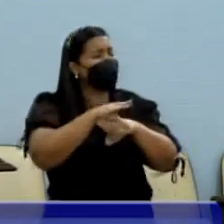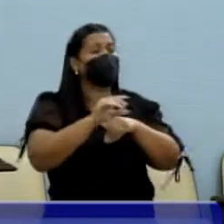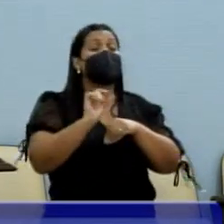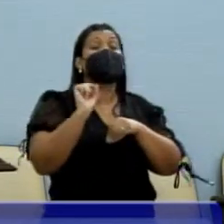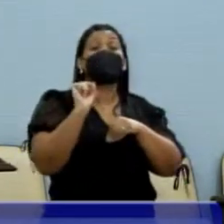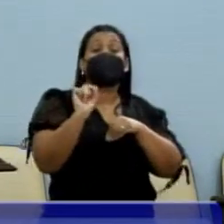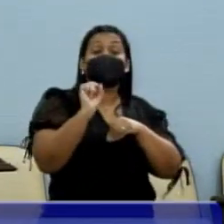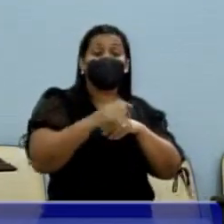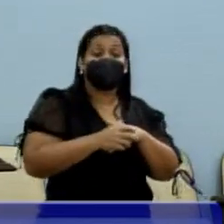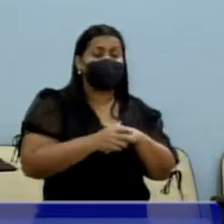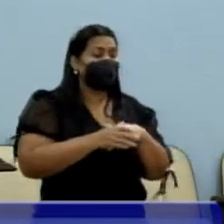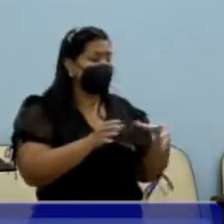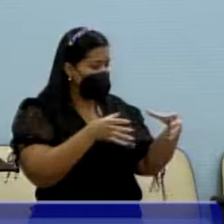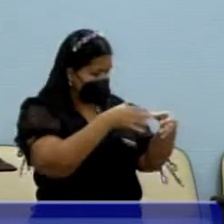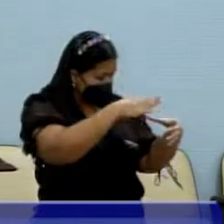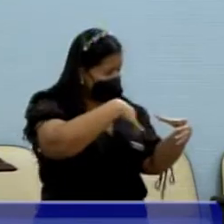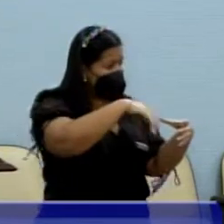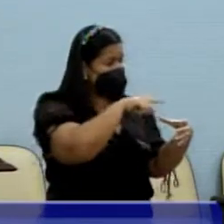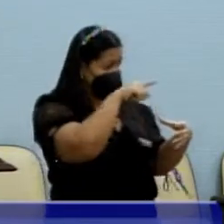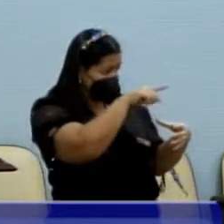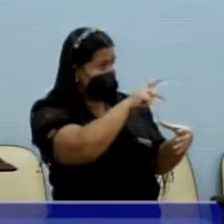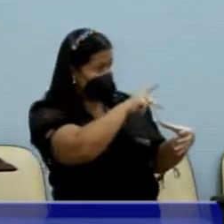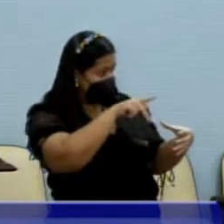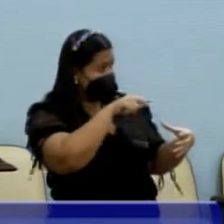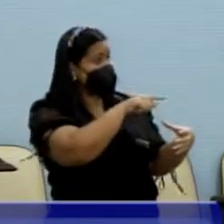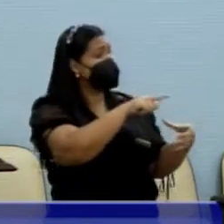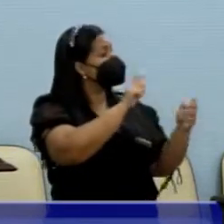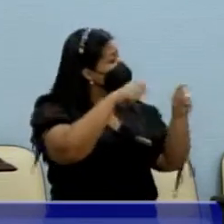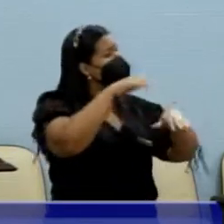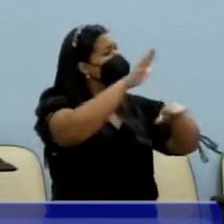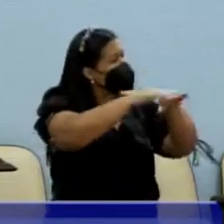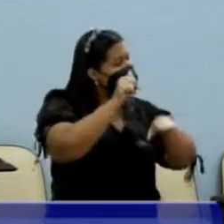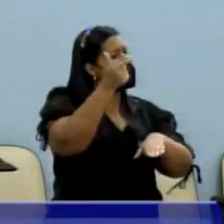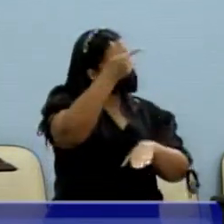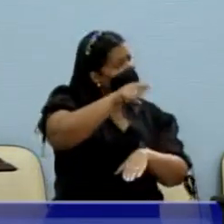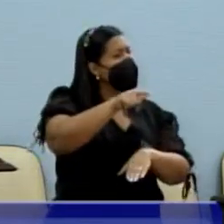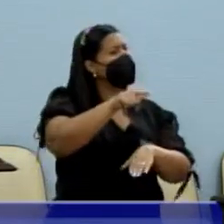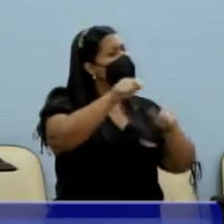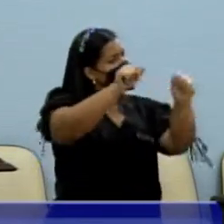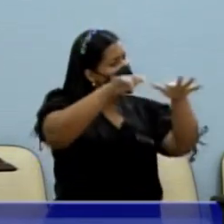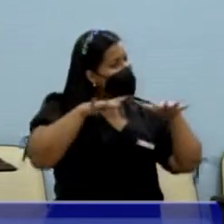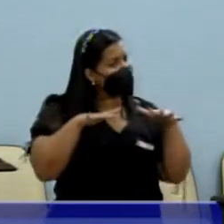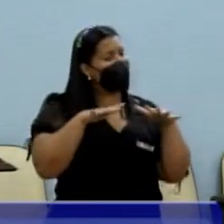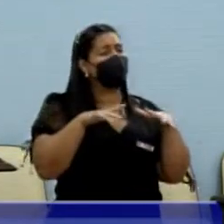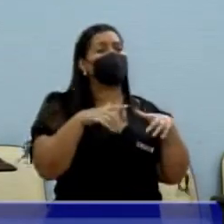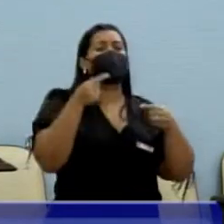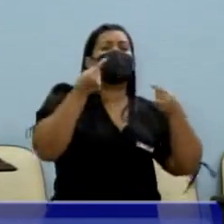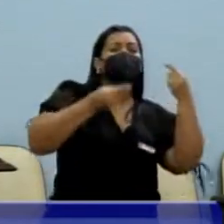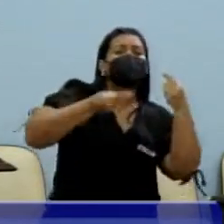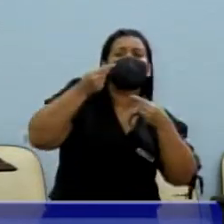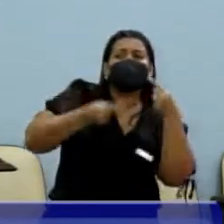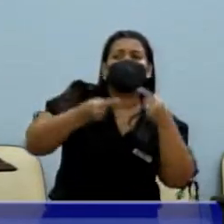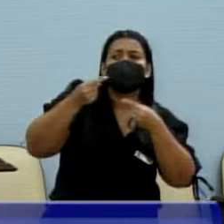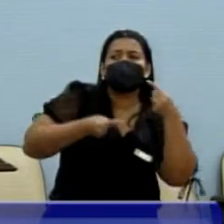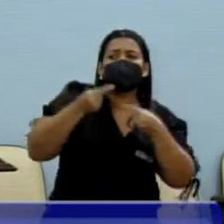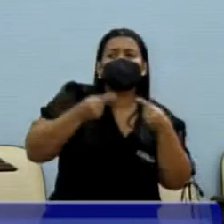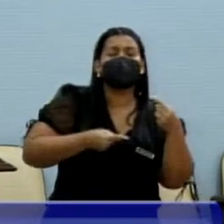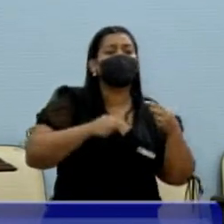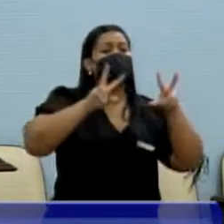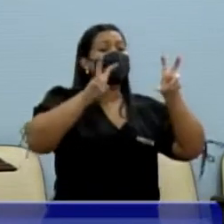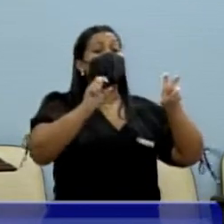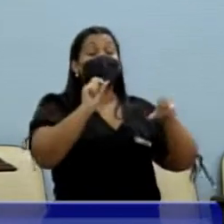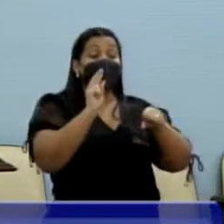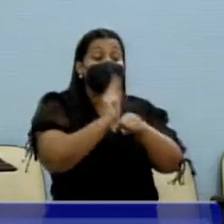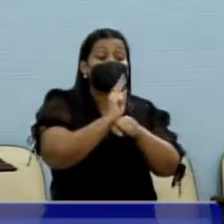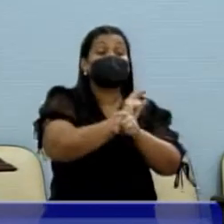a comissão em que V. Exª preside pudesse chamar uma outra audiência pública para discutir a questão da